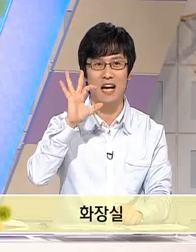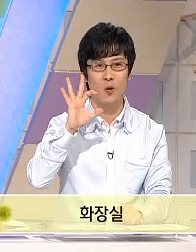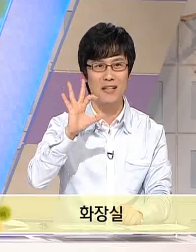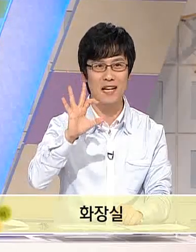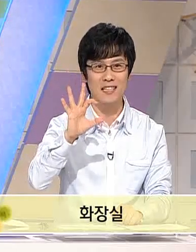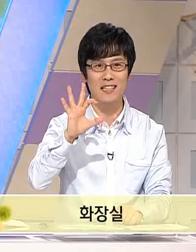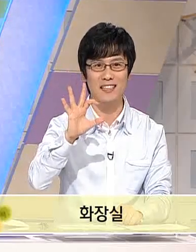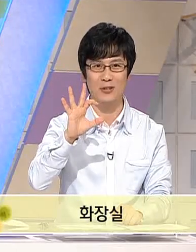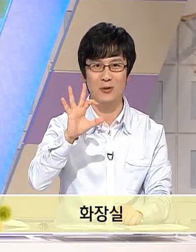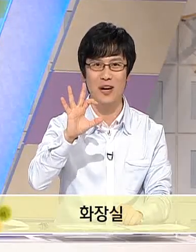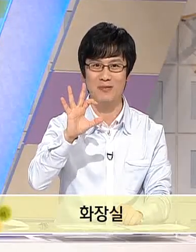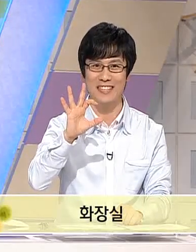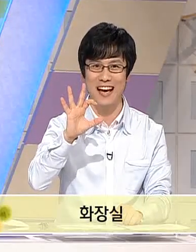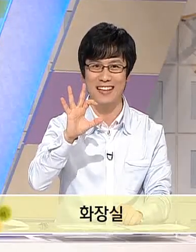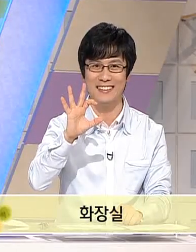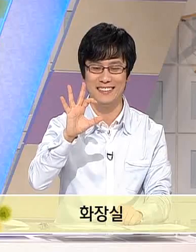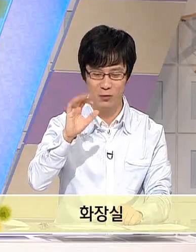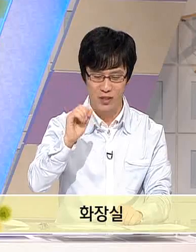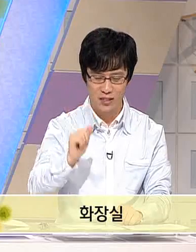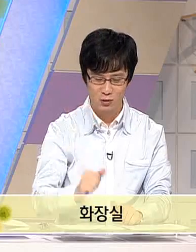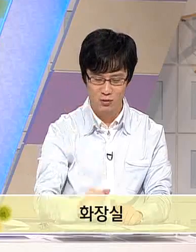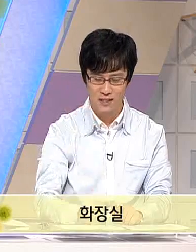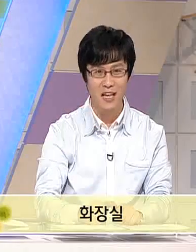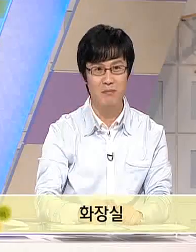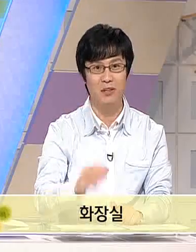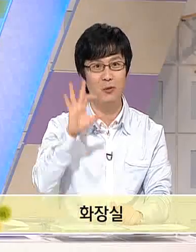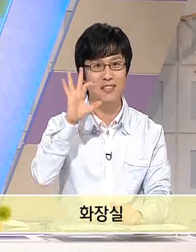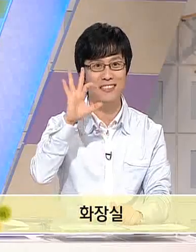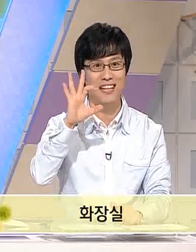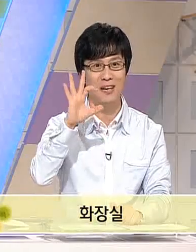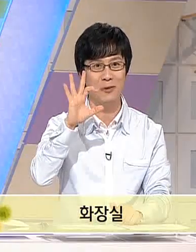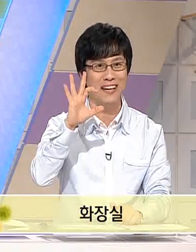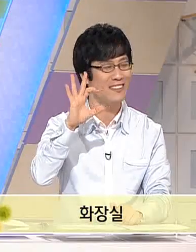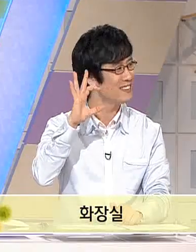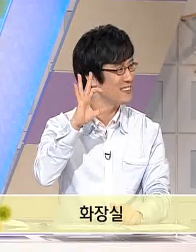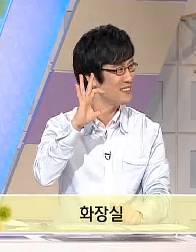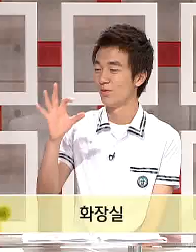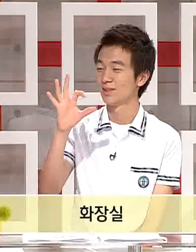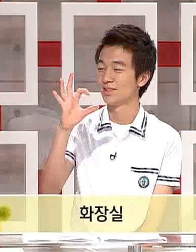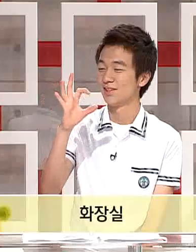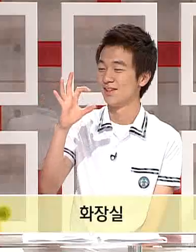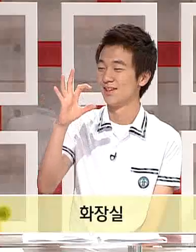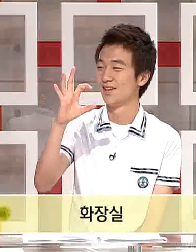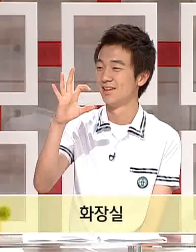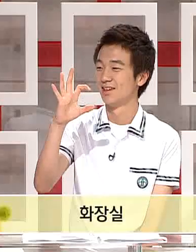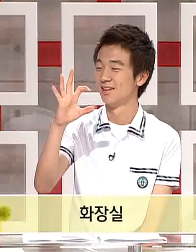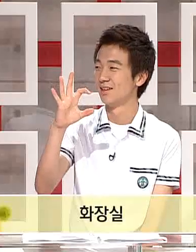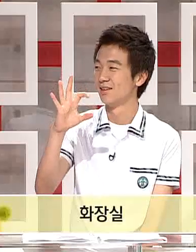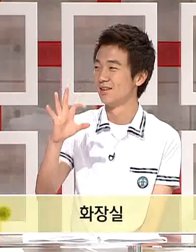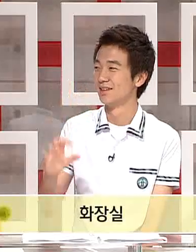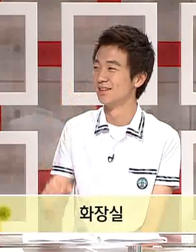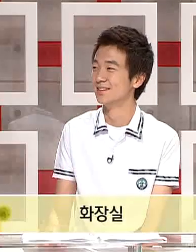자 화장실이라는 수화입니다. 우리 중학생이 한 번 화장실 따라 해볼까요? 화장실 네 잘하셨습니다.